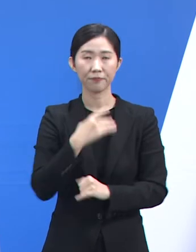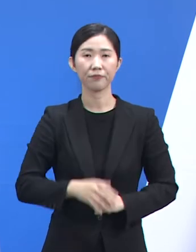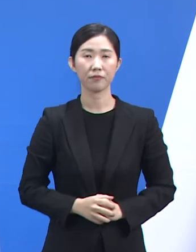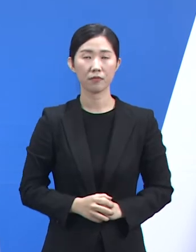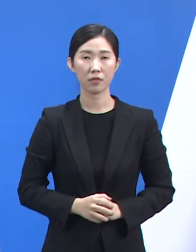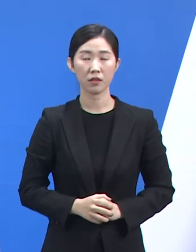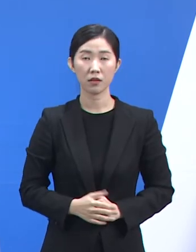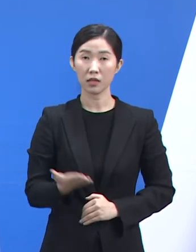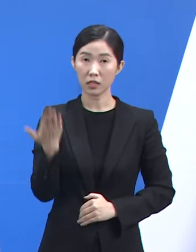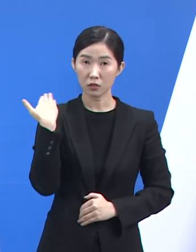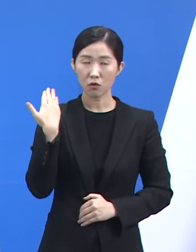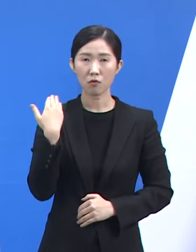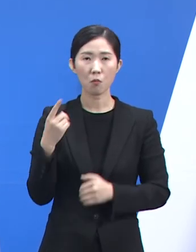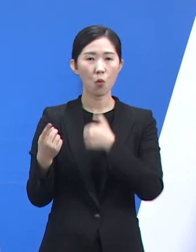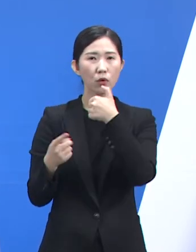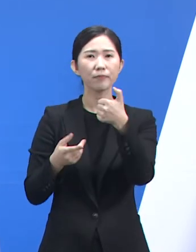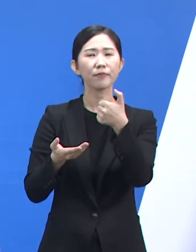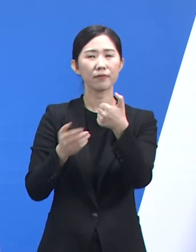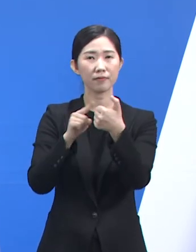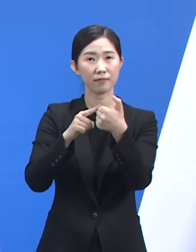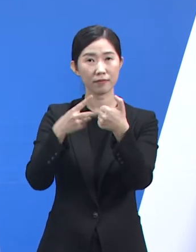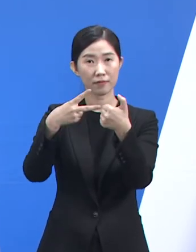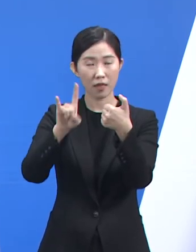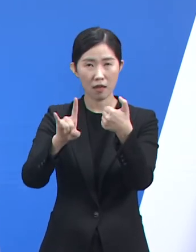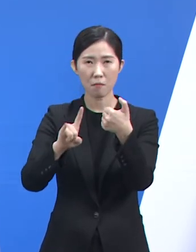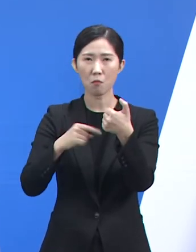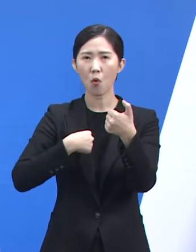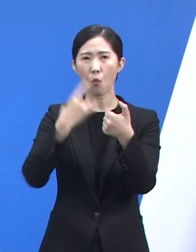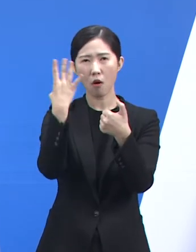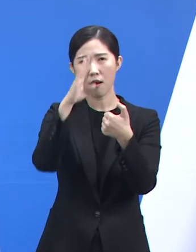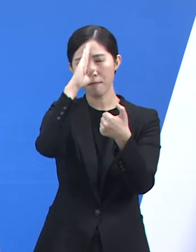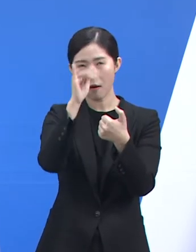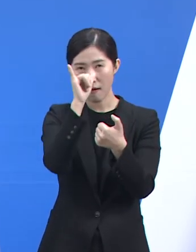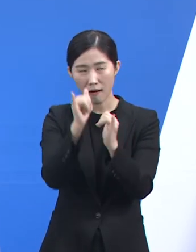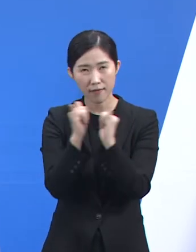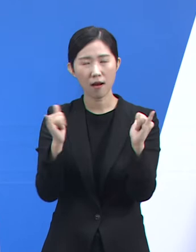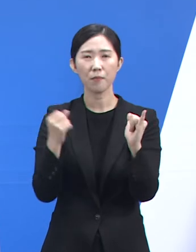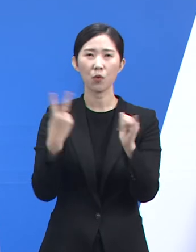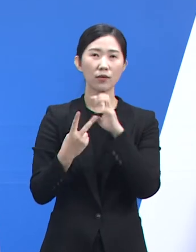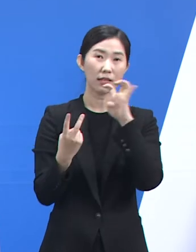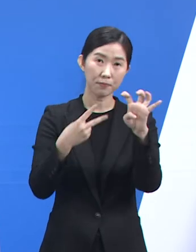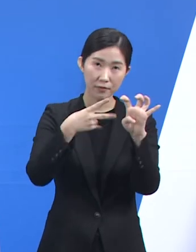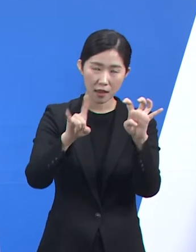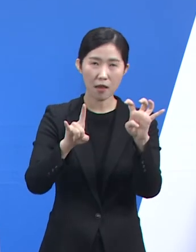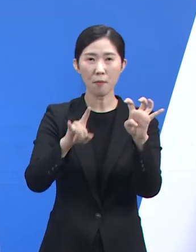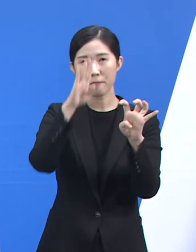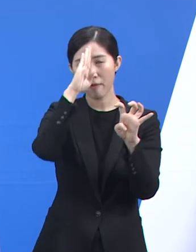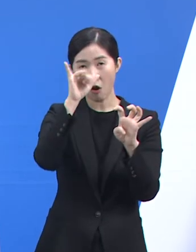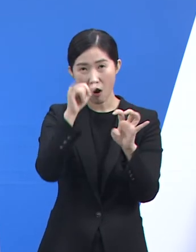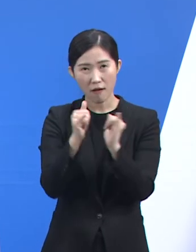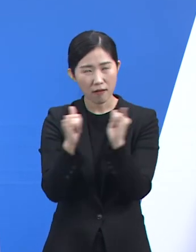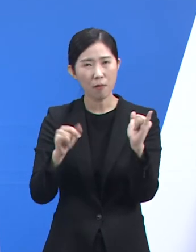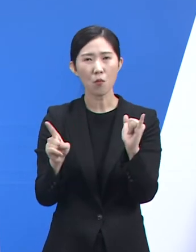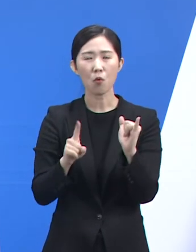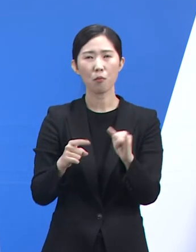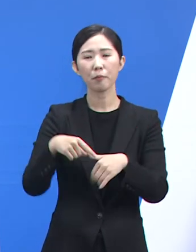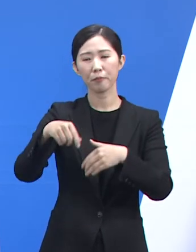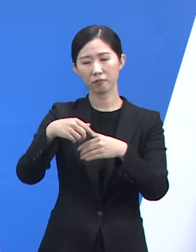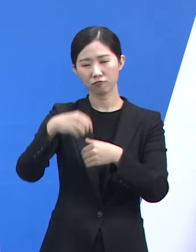대상에 포함되었던 50대 기저치난자, 40대 묵년치료제 처방자는 평소에 다니시던 동네 병호원에서